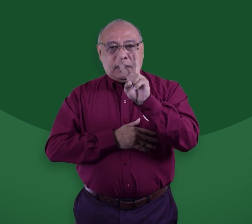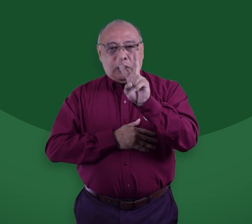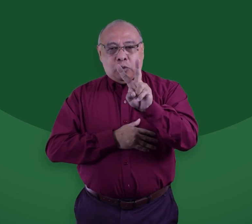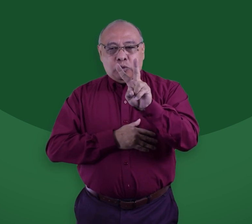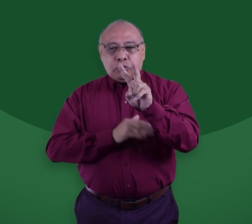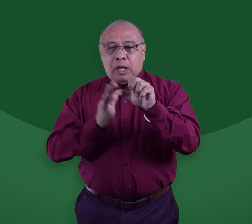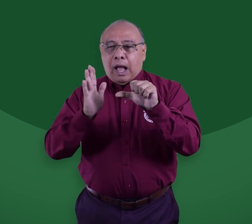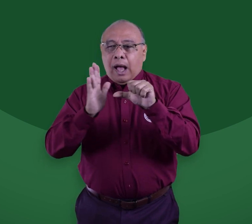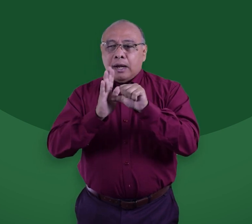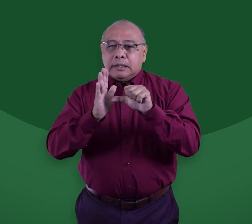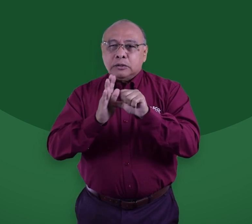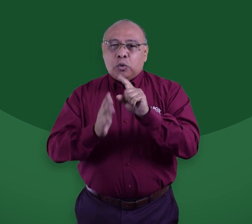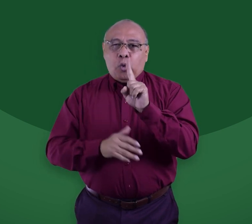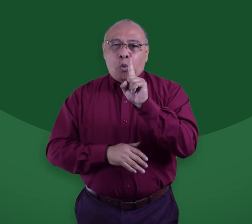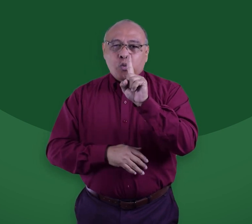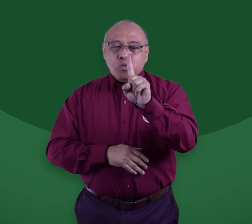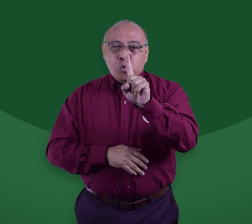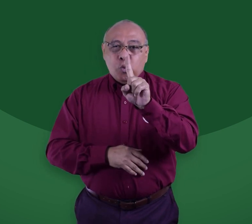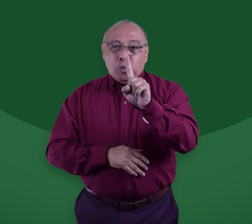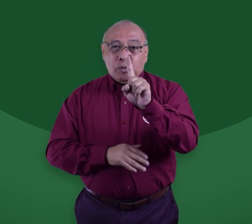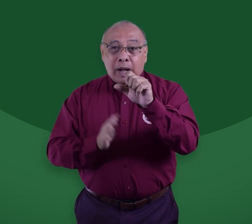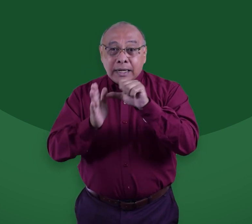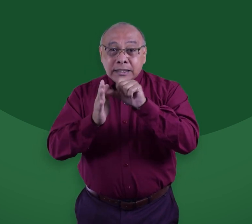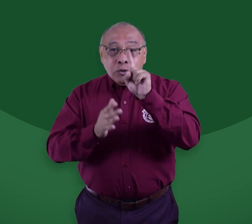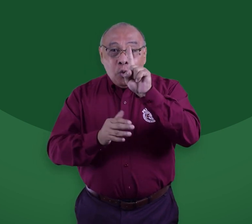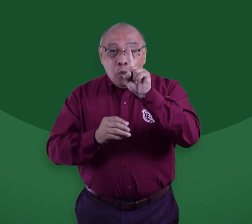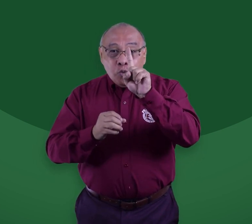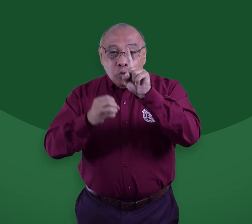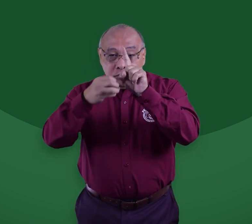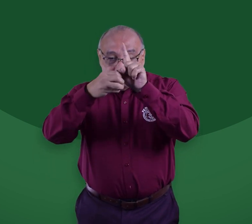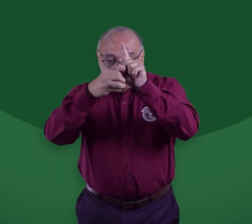el artículo 1, el numeral 3.